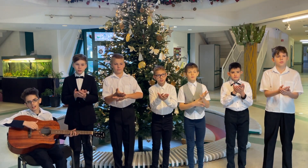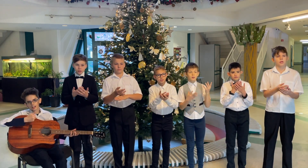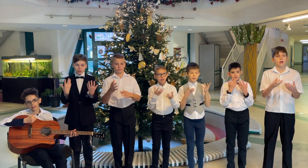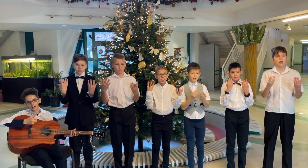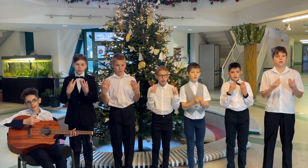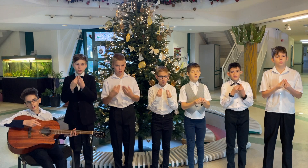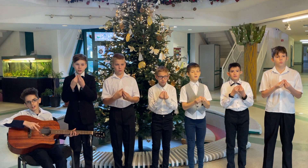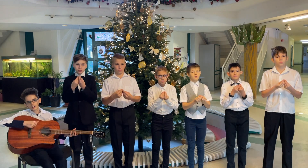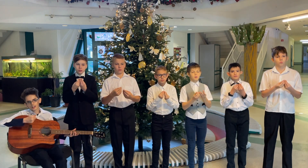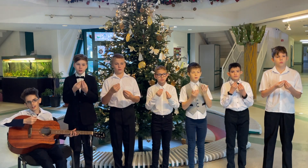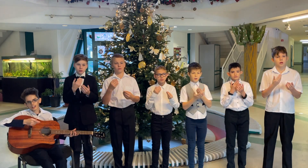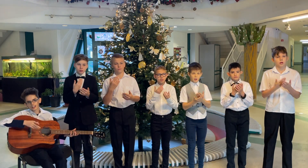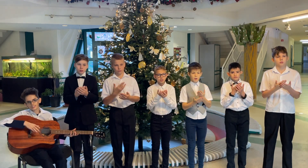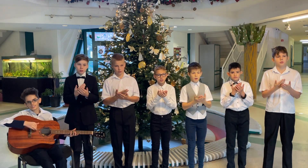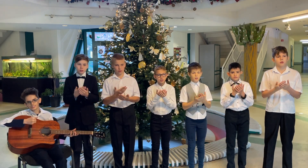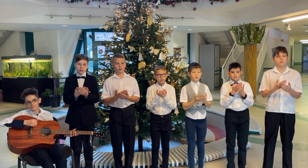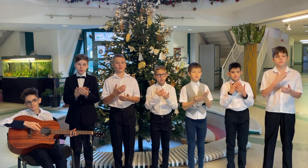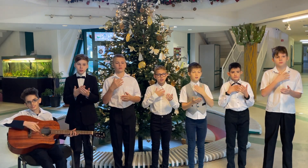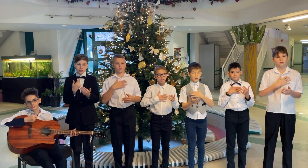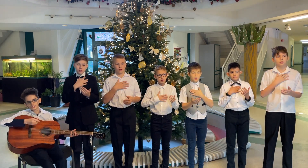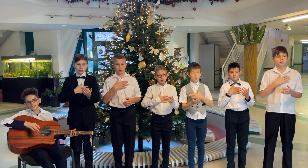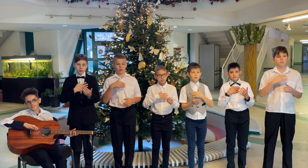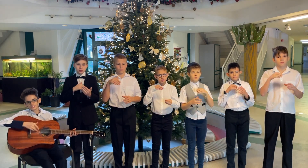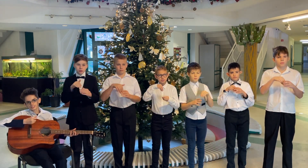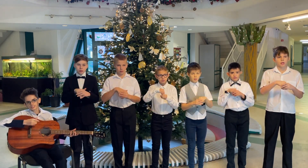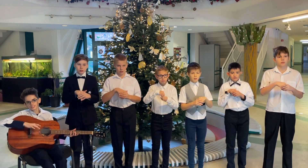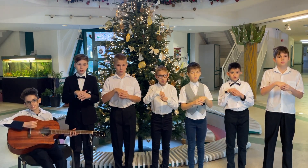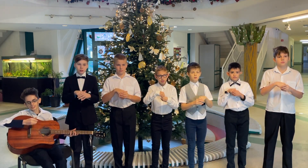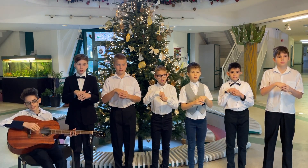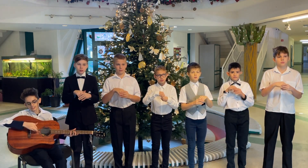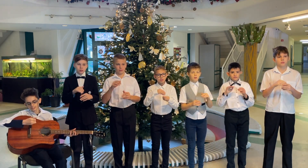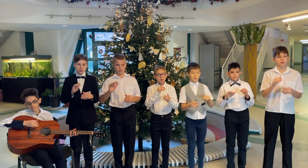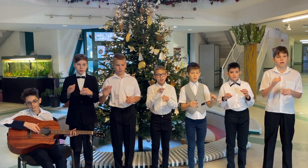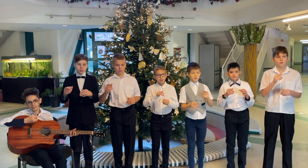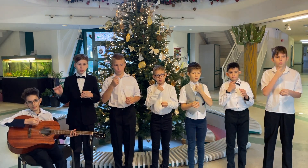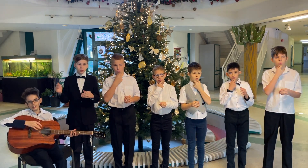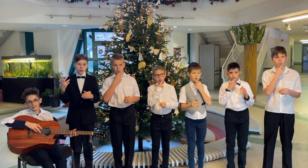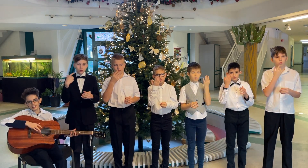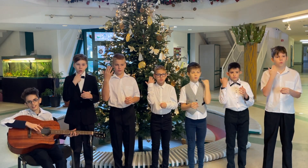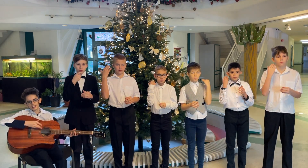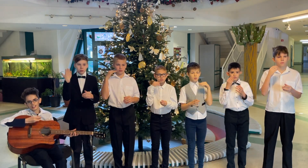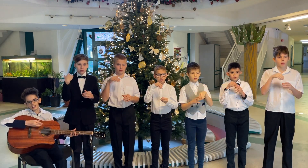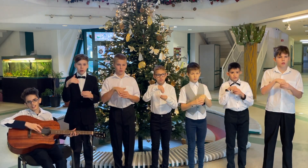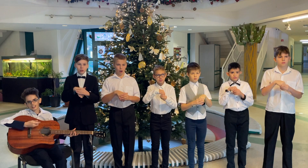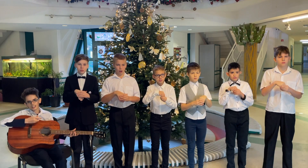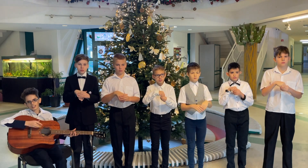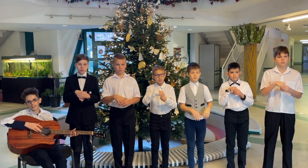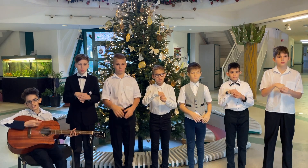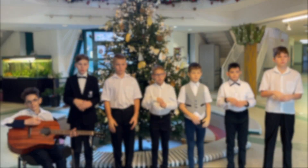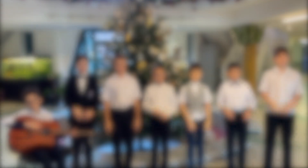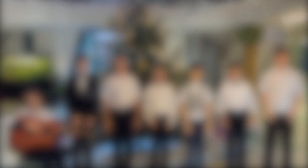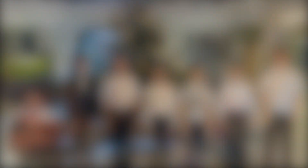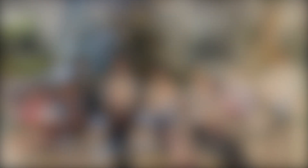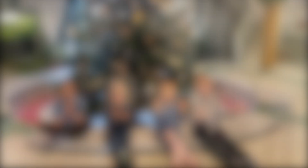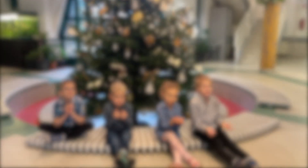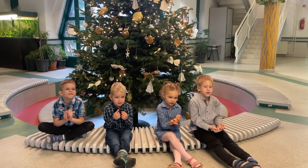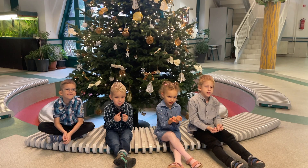együtt lenni szeretetben, gyermekkorunkban. A legszebb